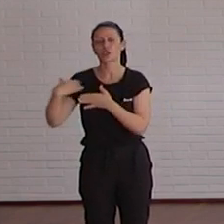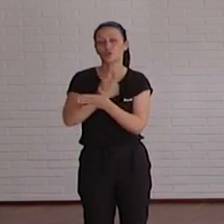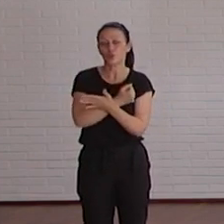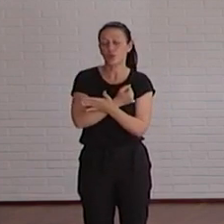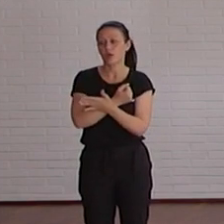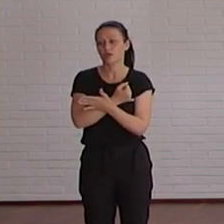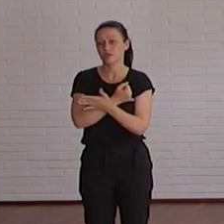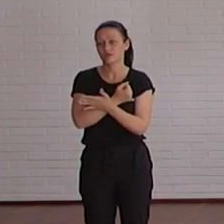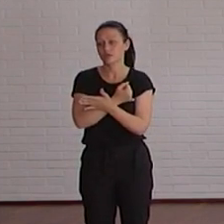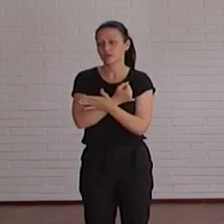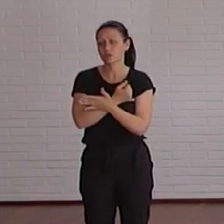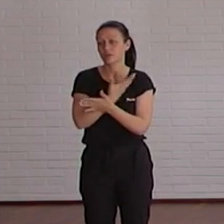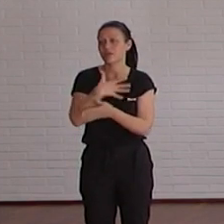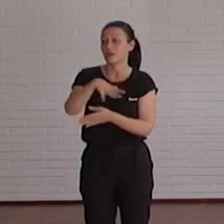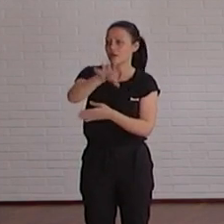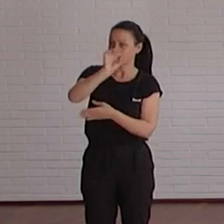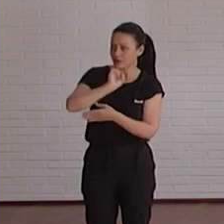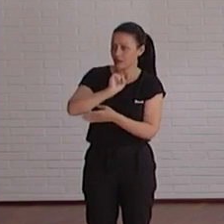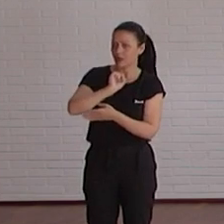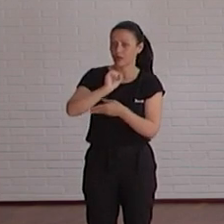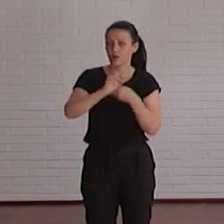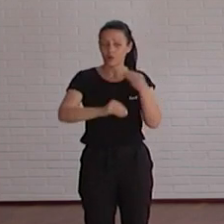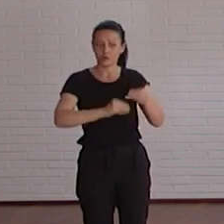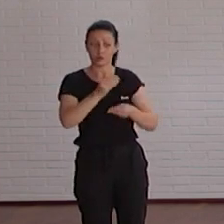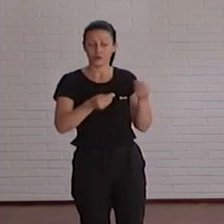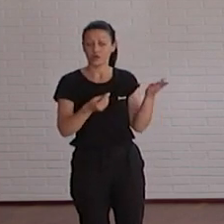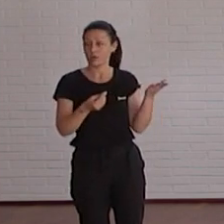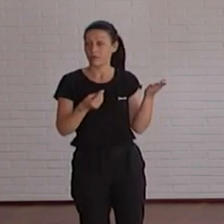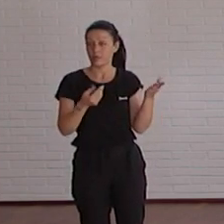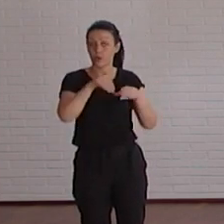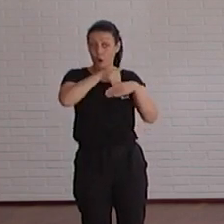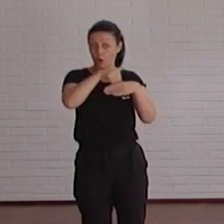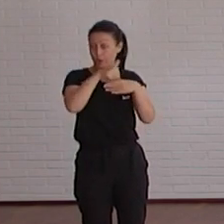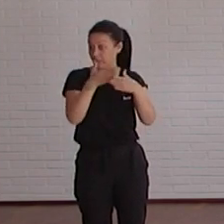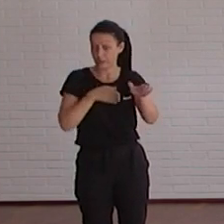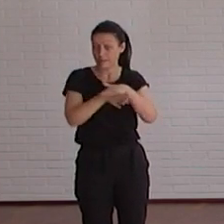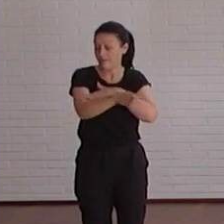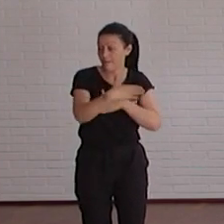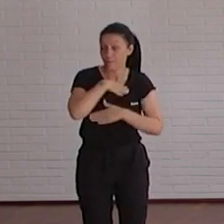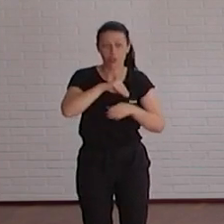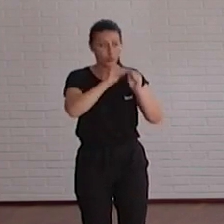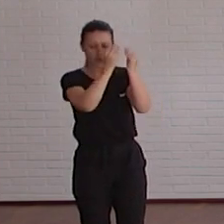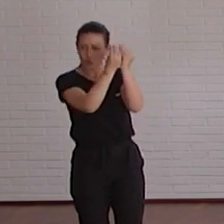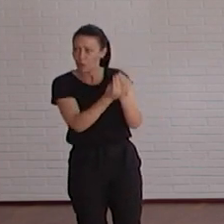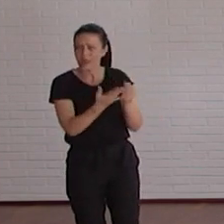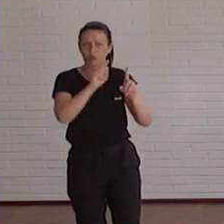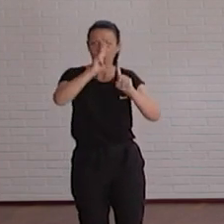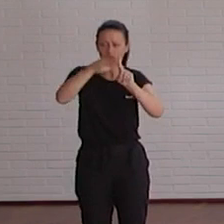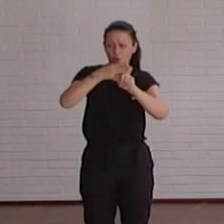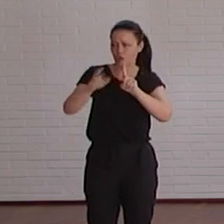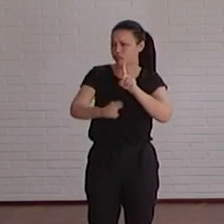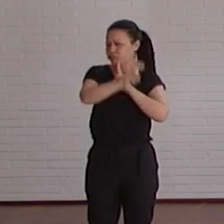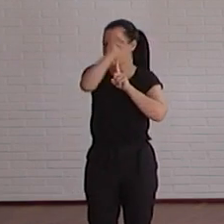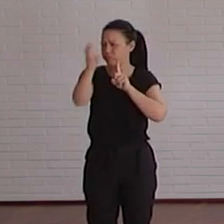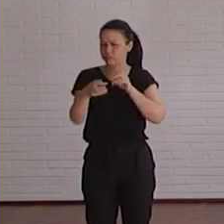percibir, comprender, utilizar y navegar por un contenido, el que sea, un documento, página web, cualquier